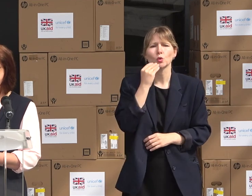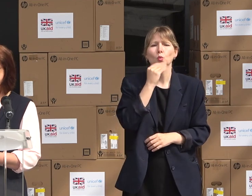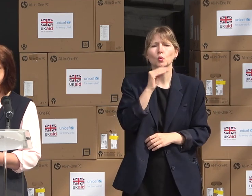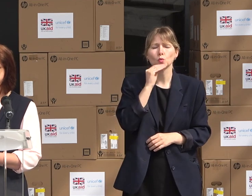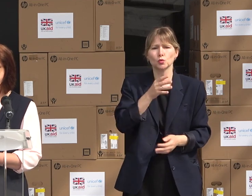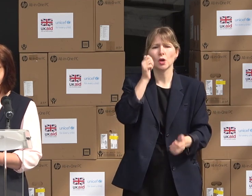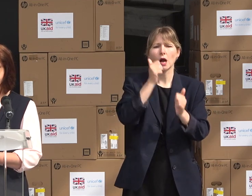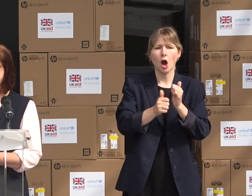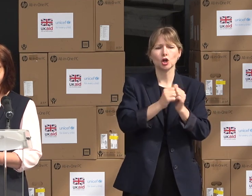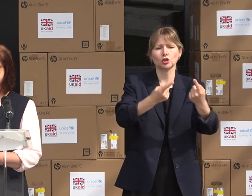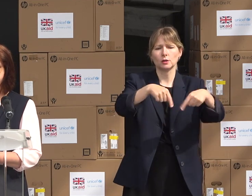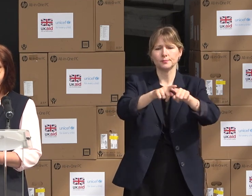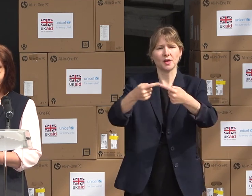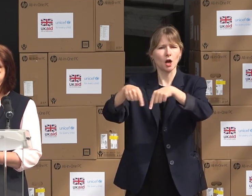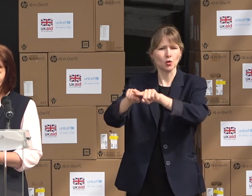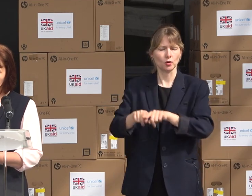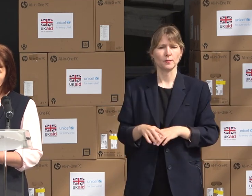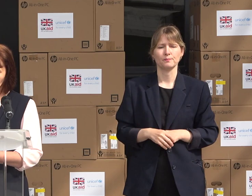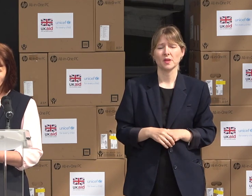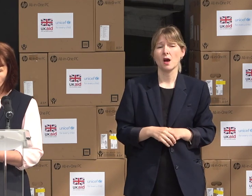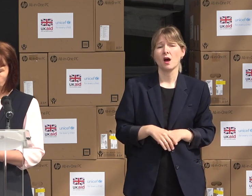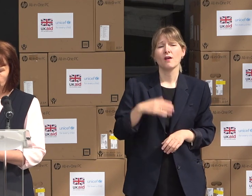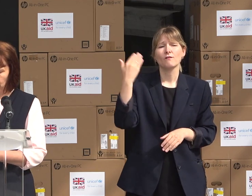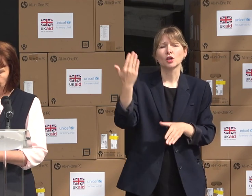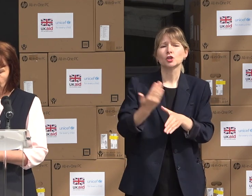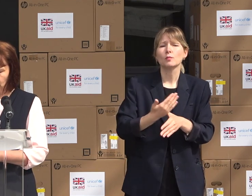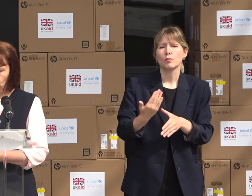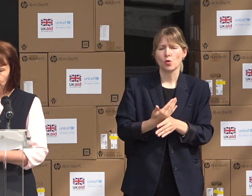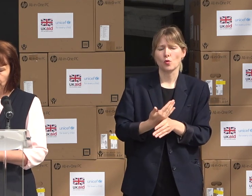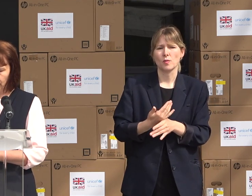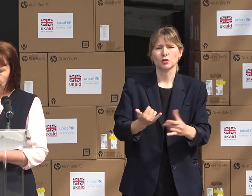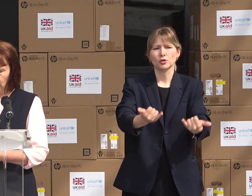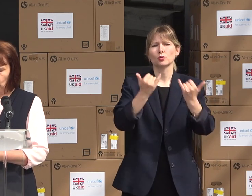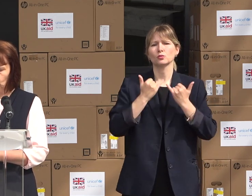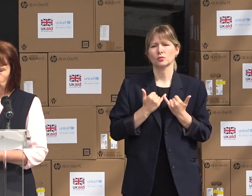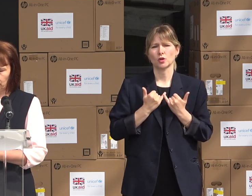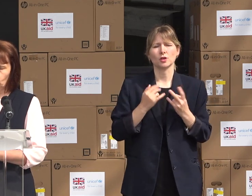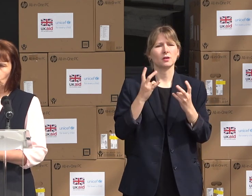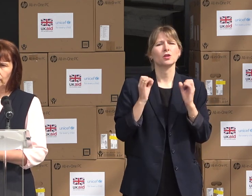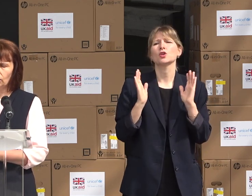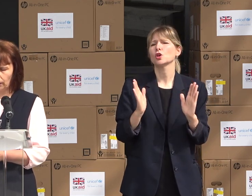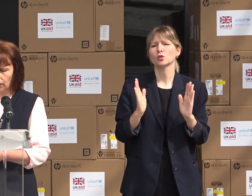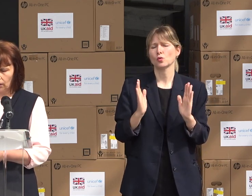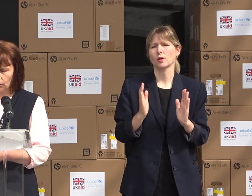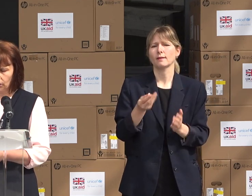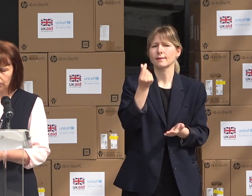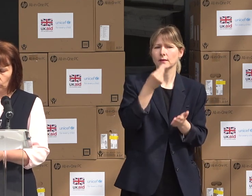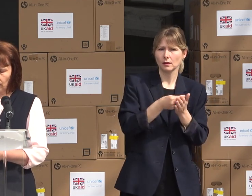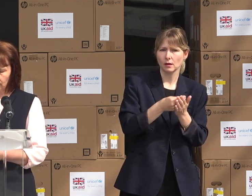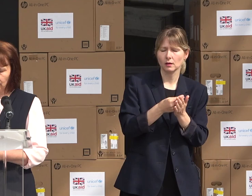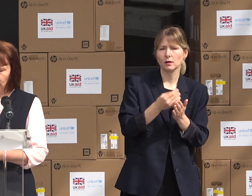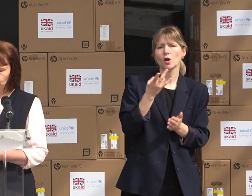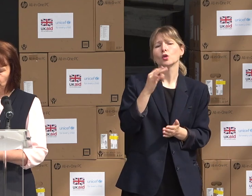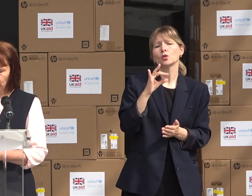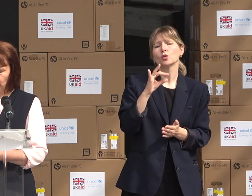comunităților noastre. Contribuția dumneavoastră ne oferă nu doar mijloacele, ci și